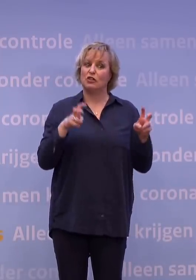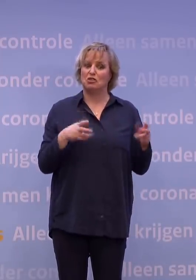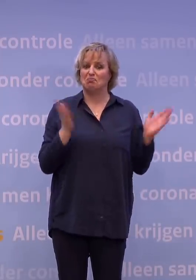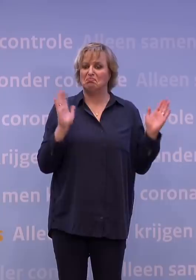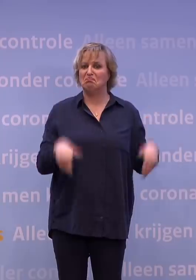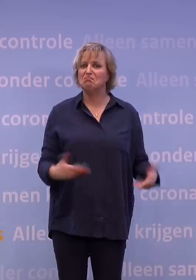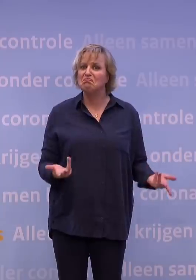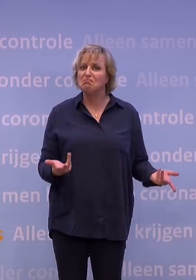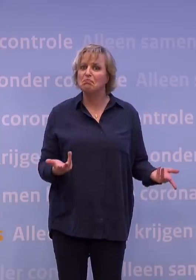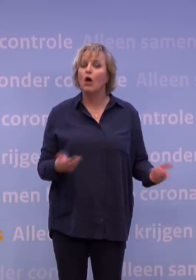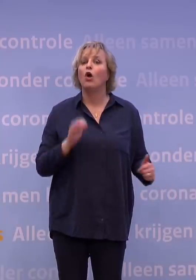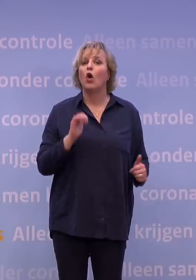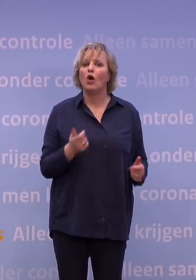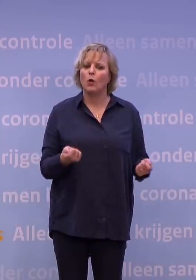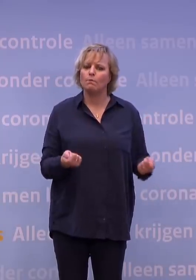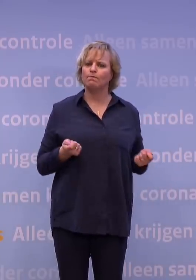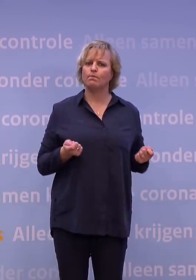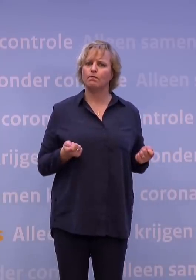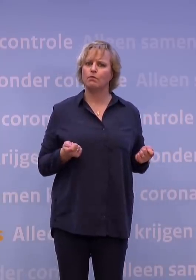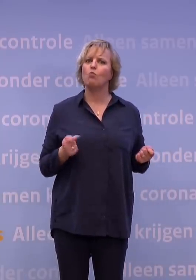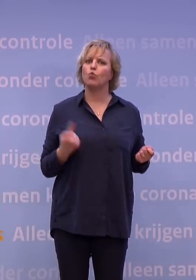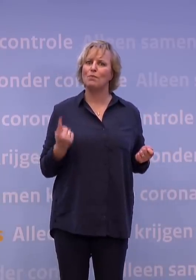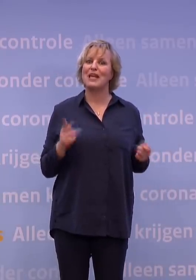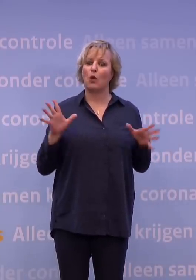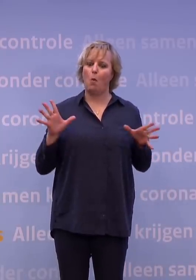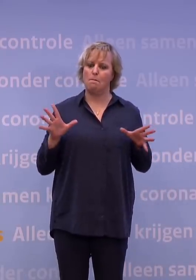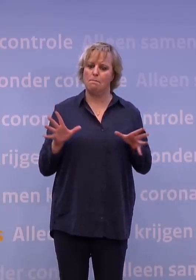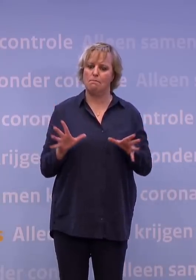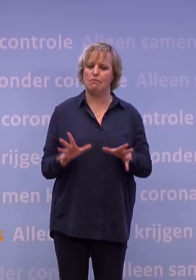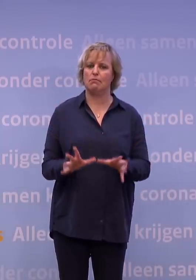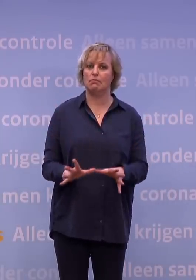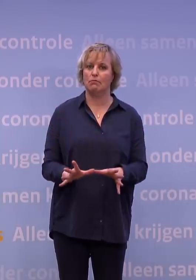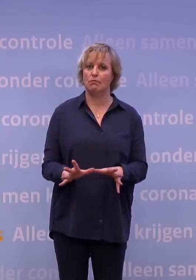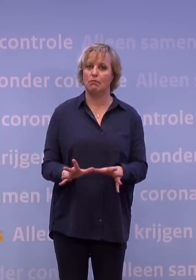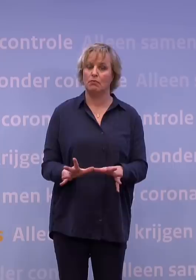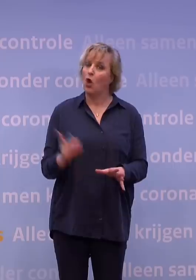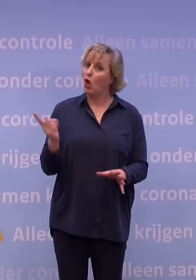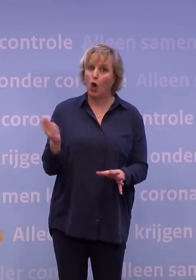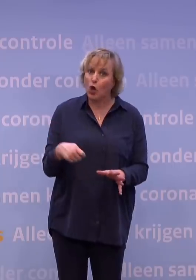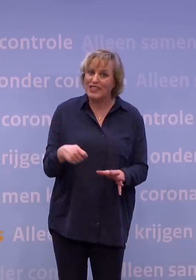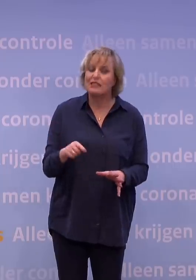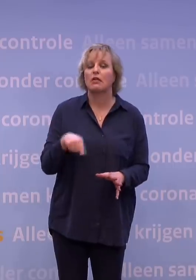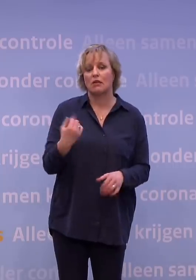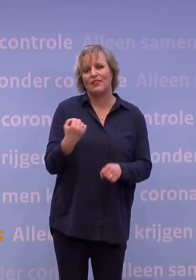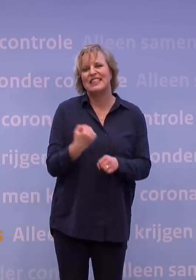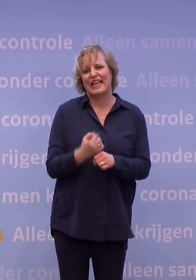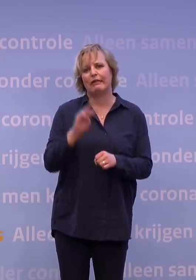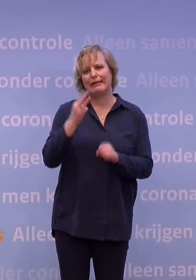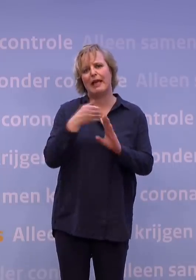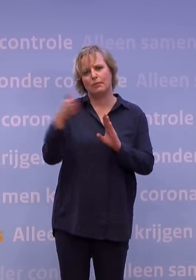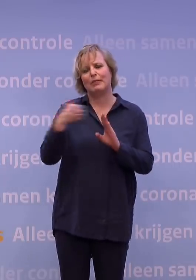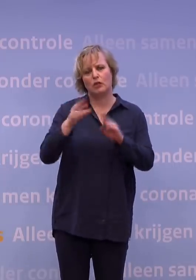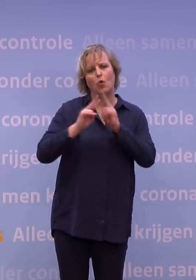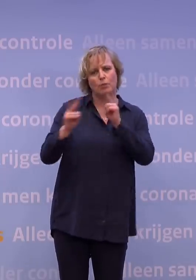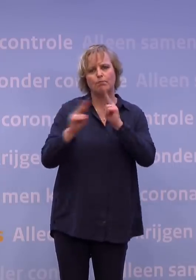indruk, zullen we dus meer moeten doen om die besmetting af te remmen. En als we dat niet doen, ja, dan kijken we gewoon tegen een derde golf aan, die